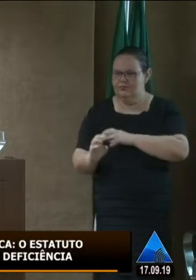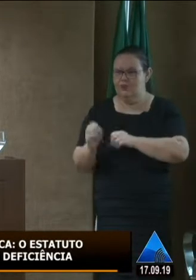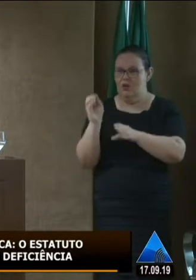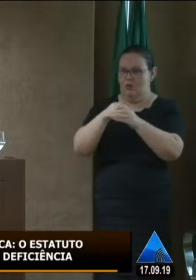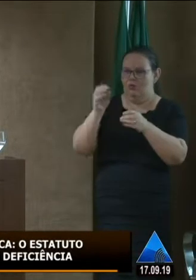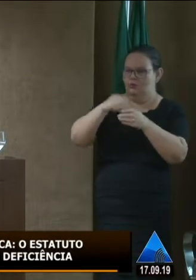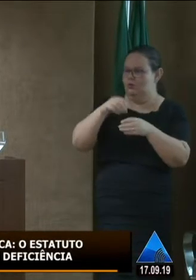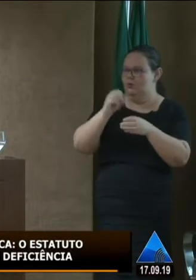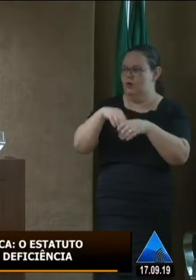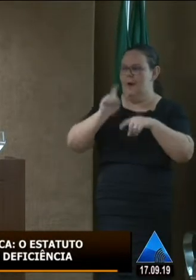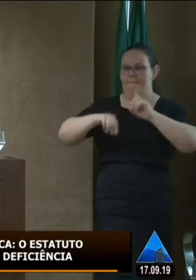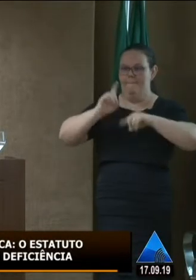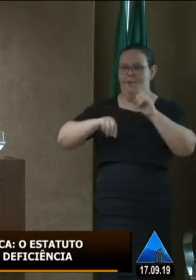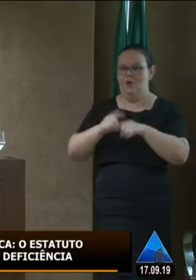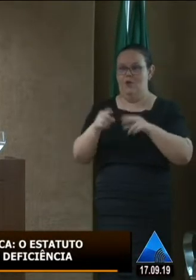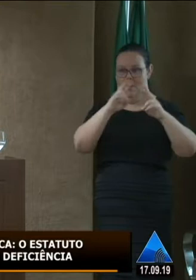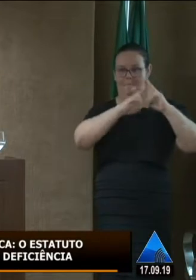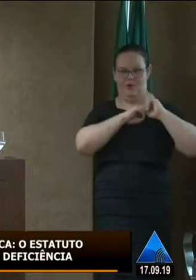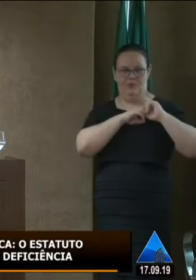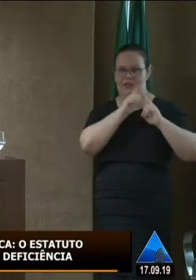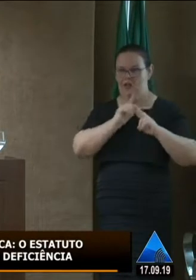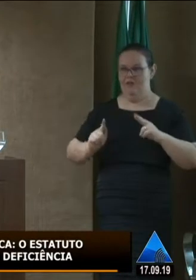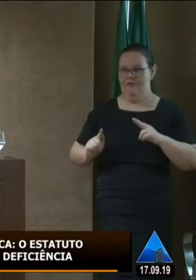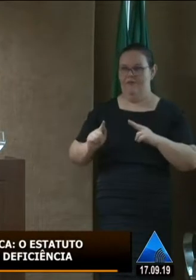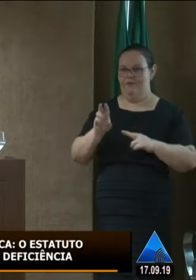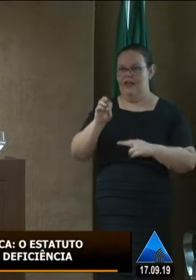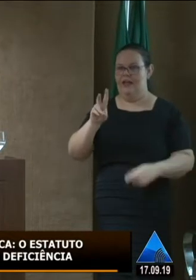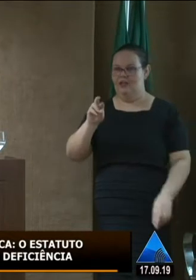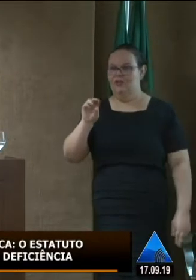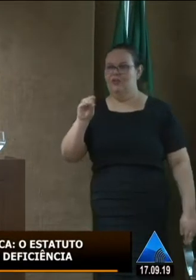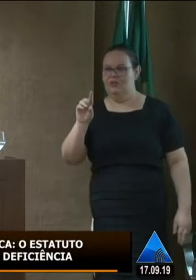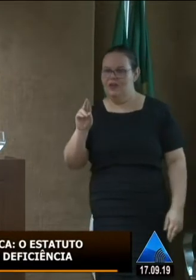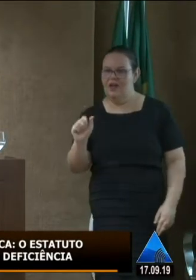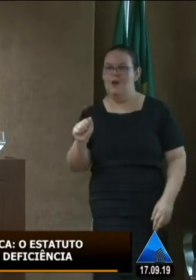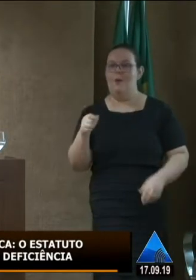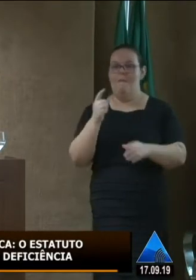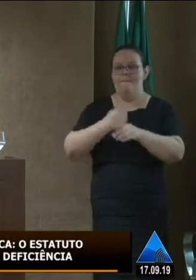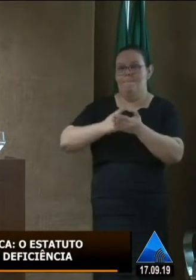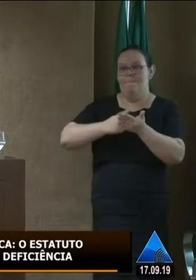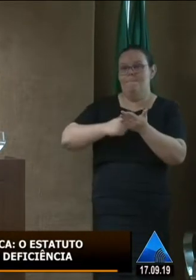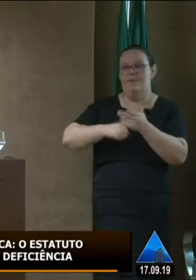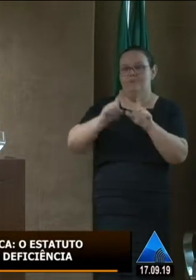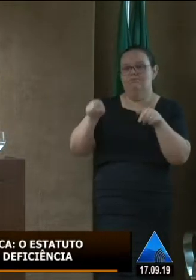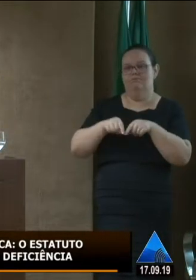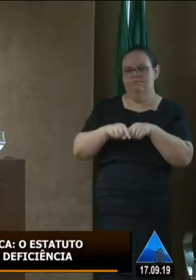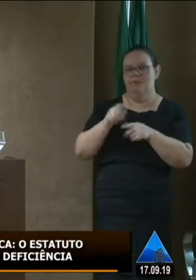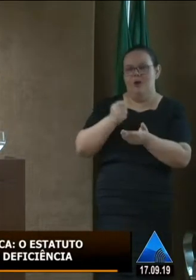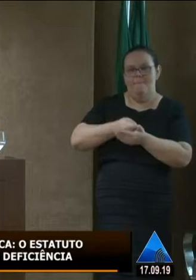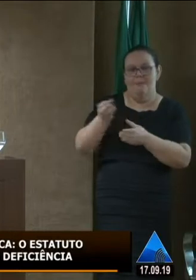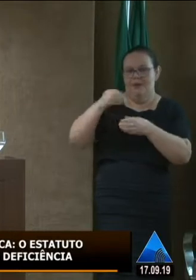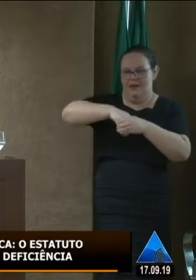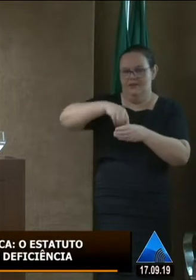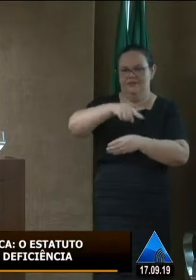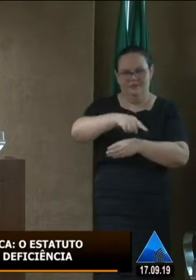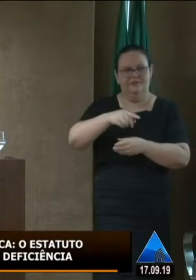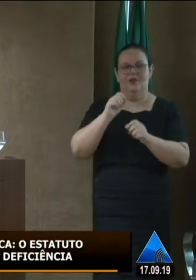políticas possa colocar o compromisso da governadora que teve esse compromisso de campanha e que a gente possa colocar nesse plano que